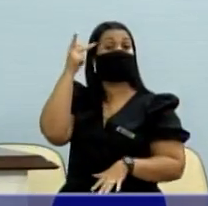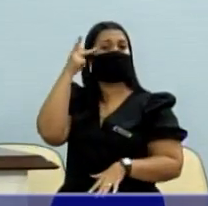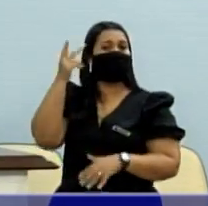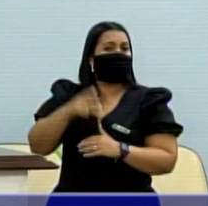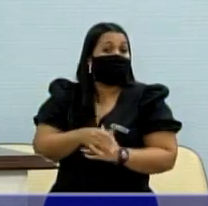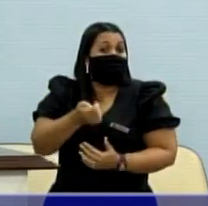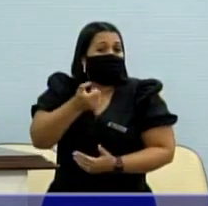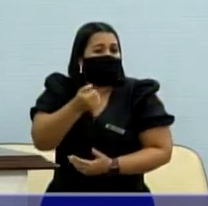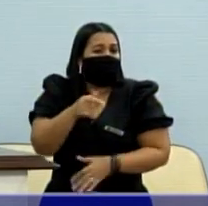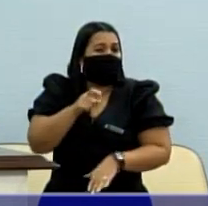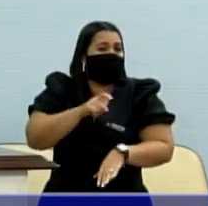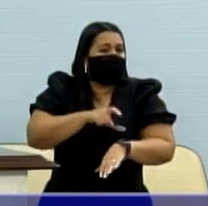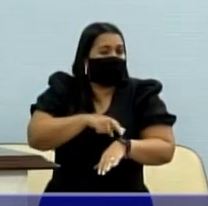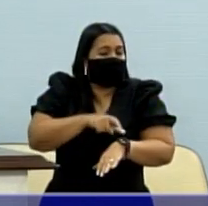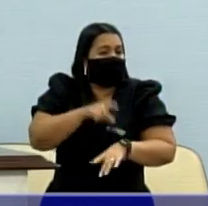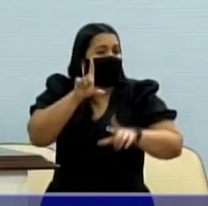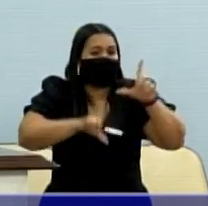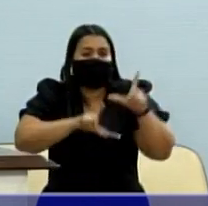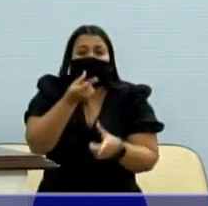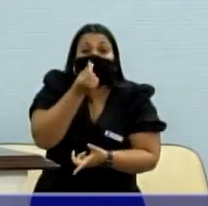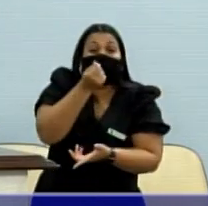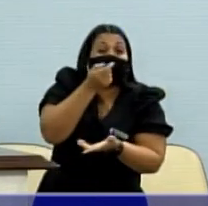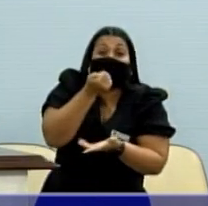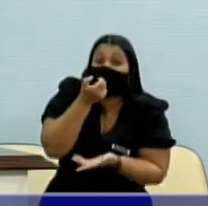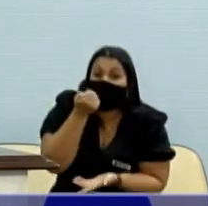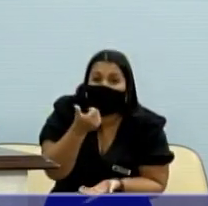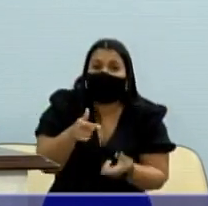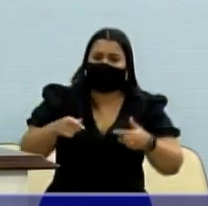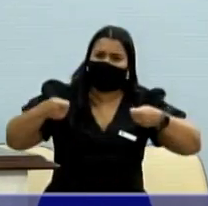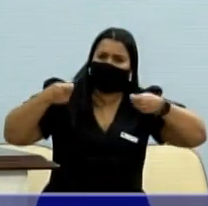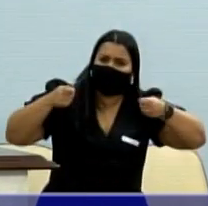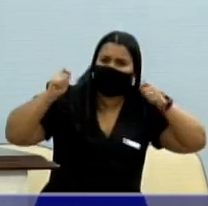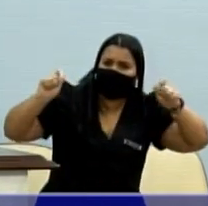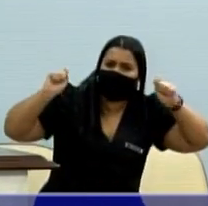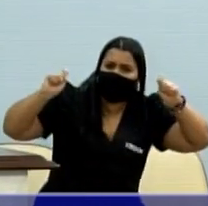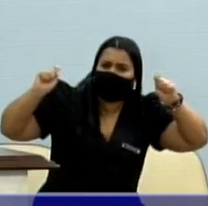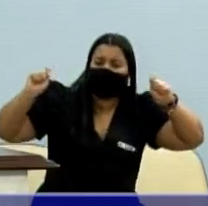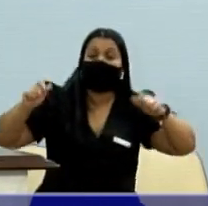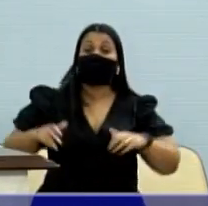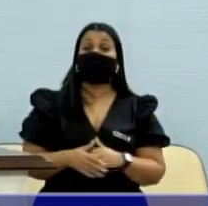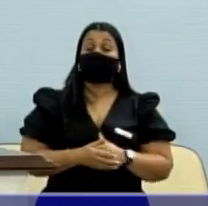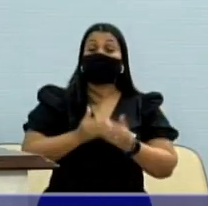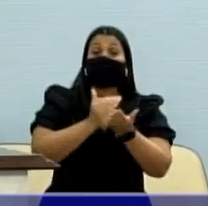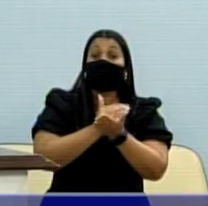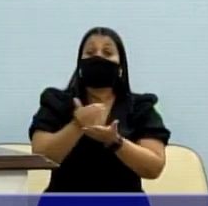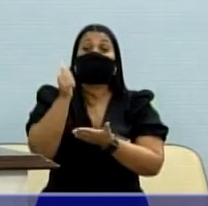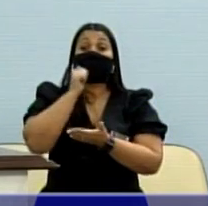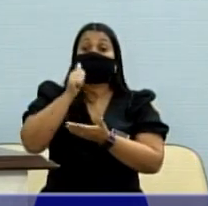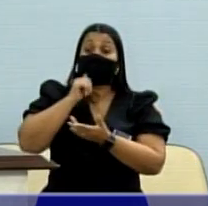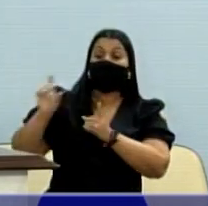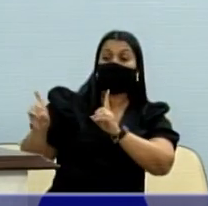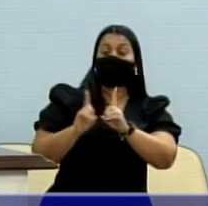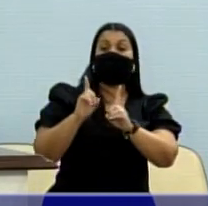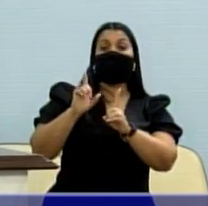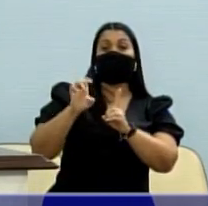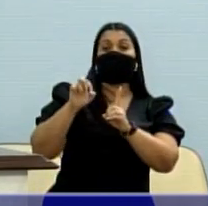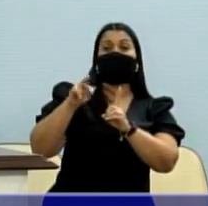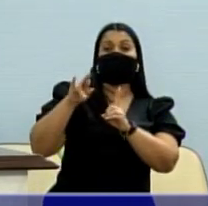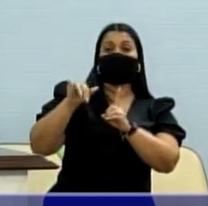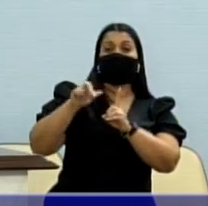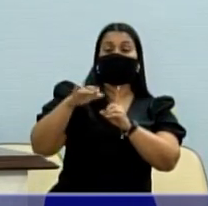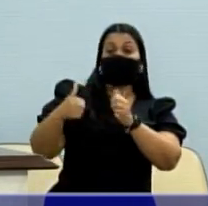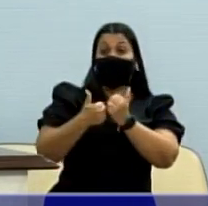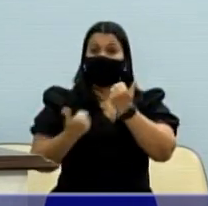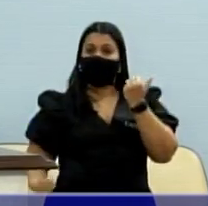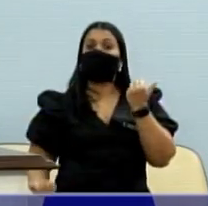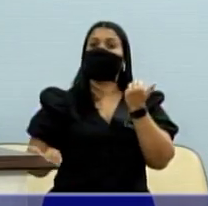pouquíssimo tempo de TV, sem recurso, apenas com a militância, com a sua companheira Luiz Herondina como vice e com